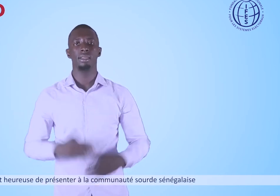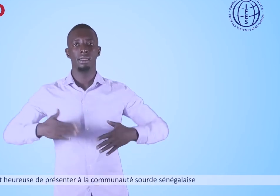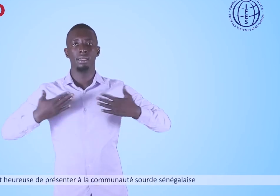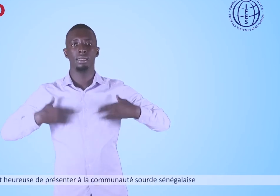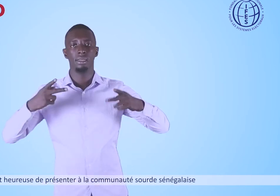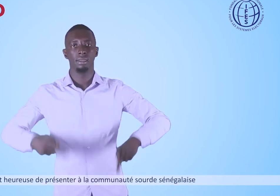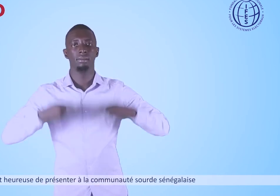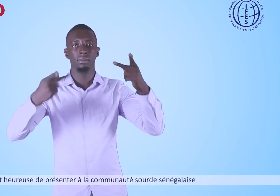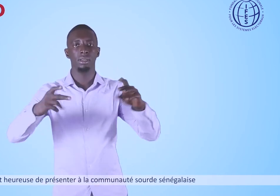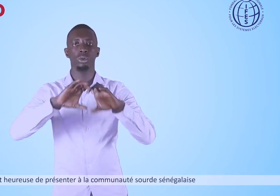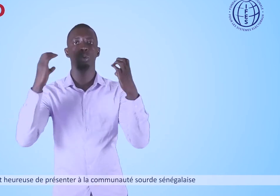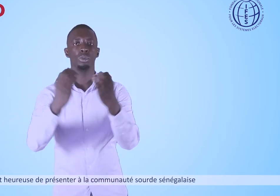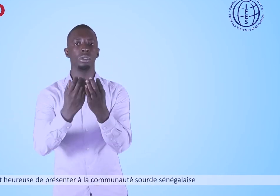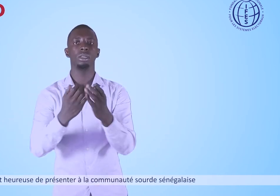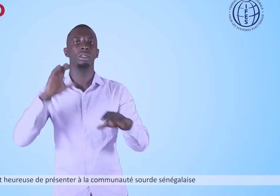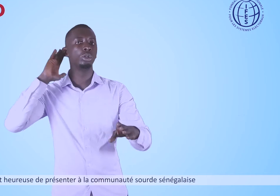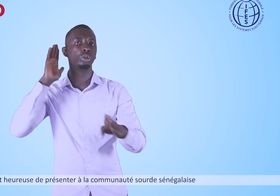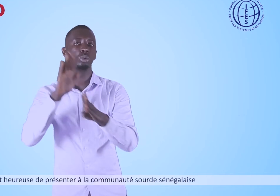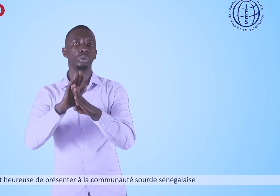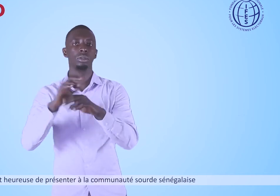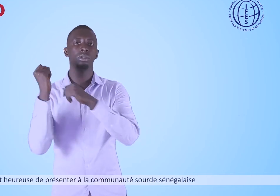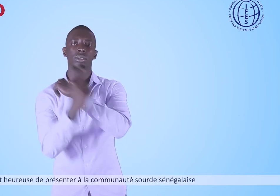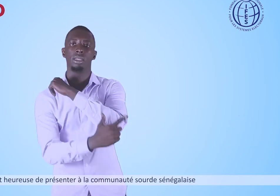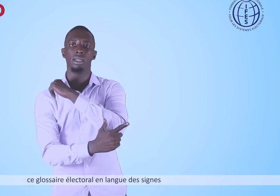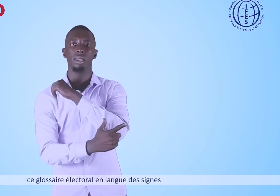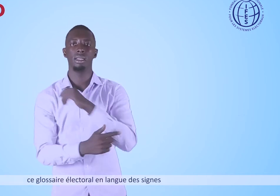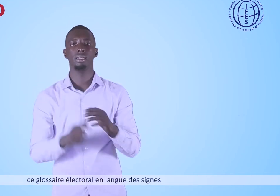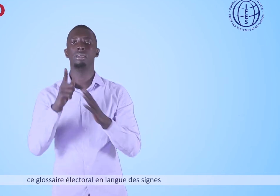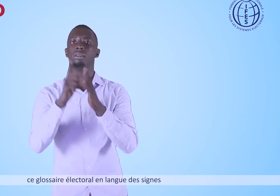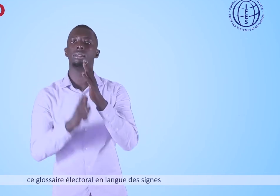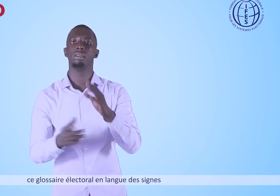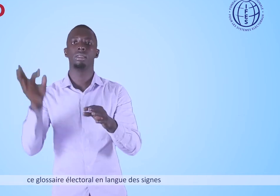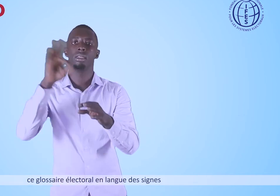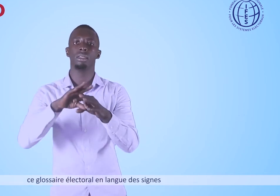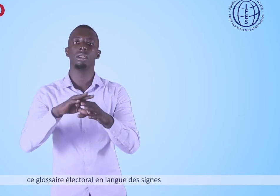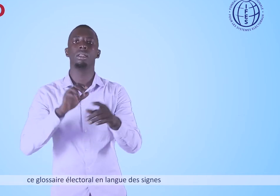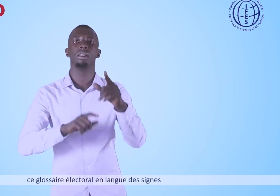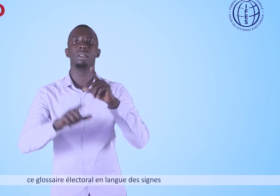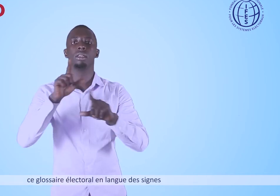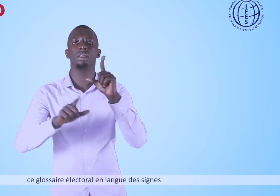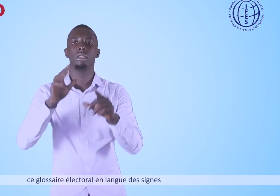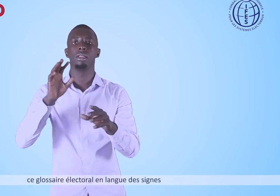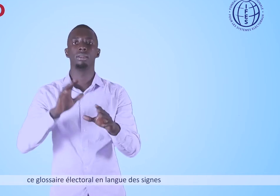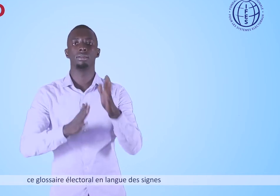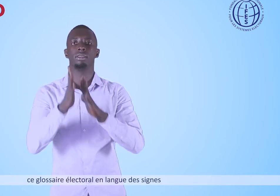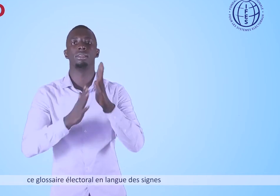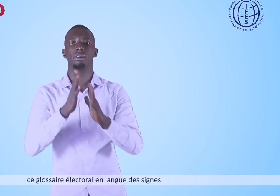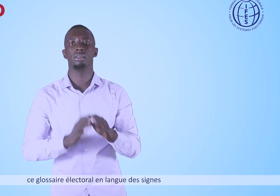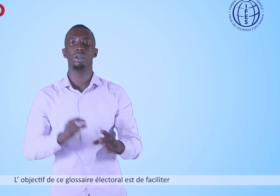est heureuse de présenter à la communauté sourde sénégalaise ce glossaire électoral en langue des signes. L